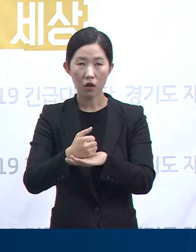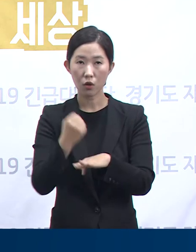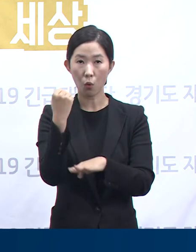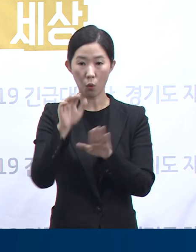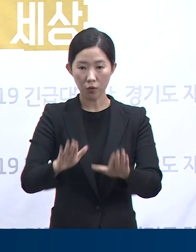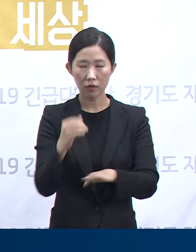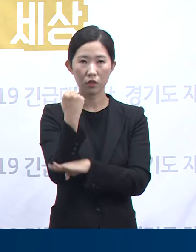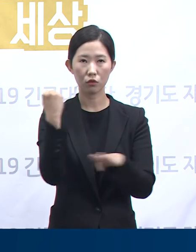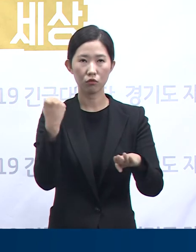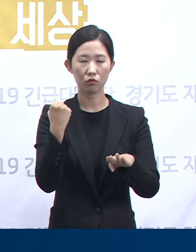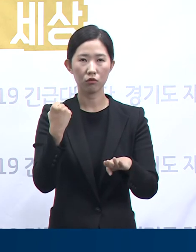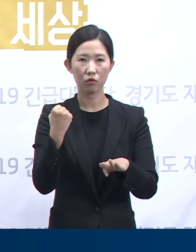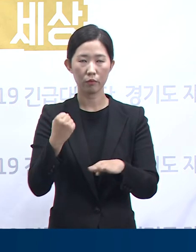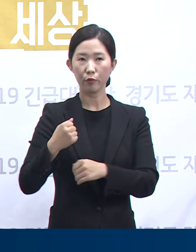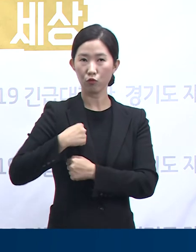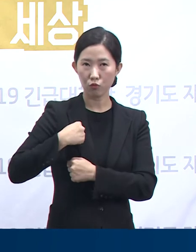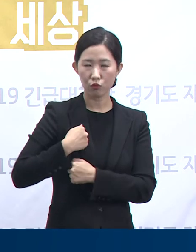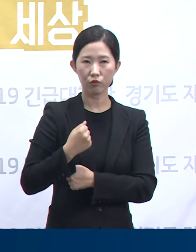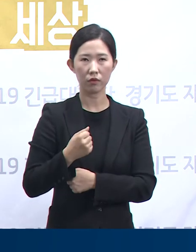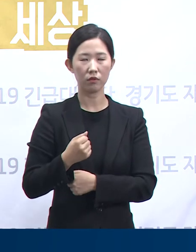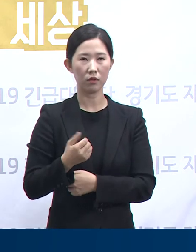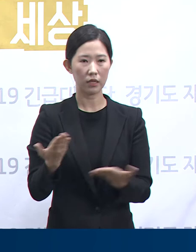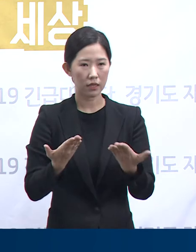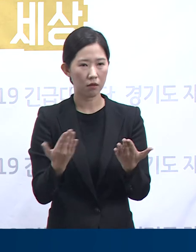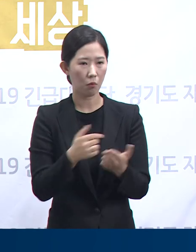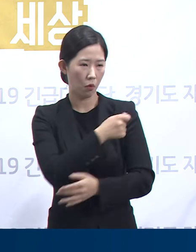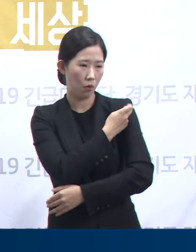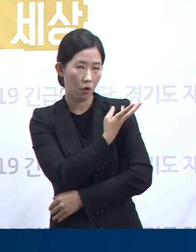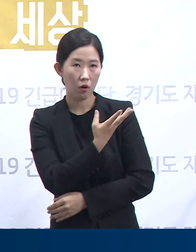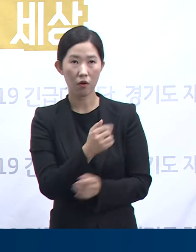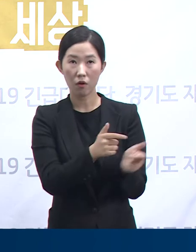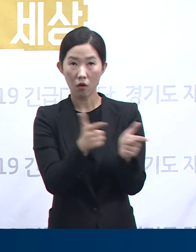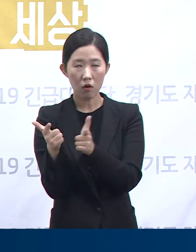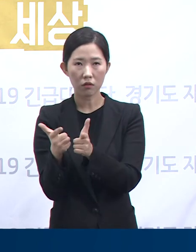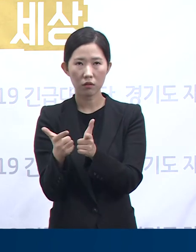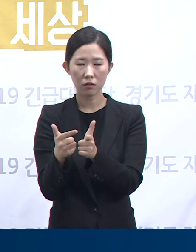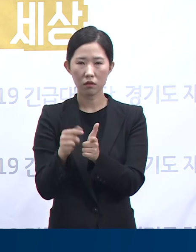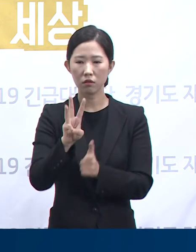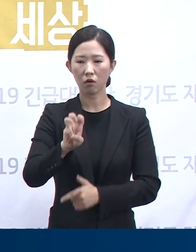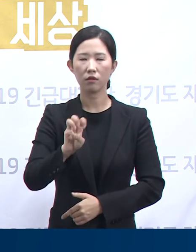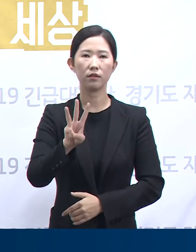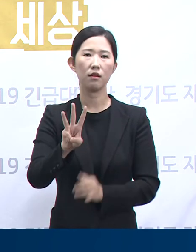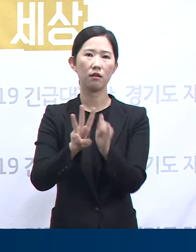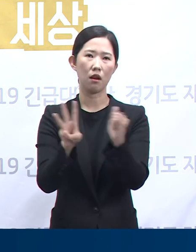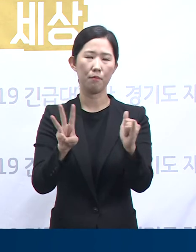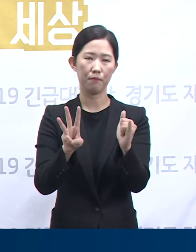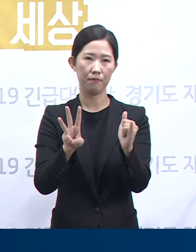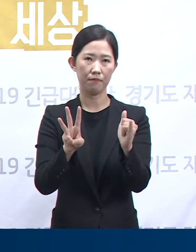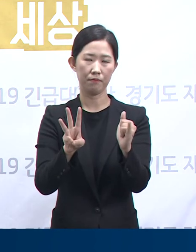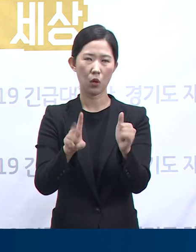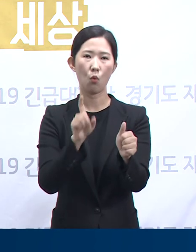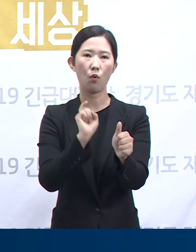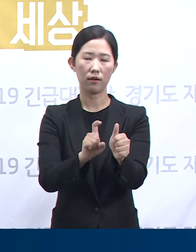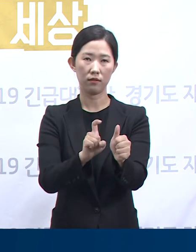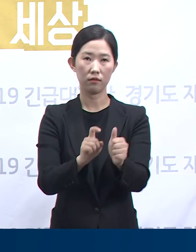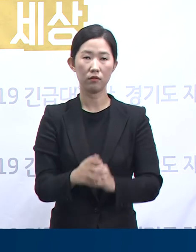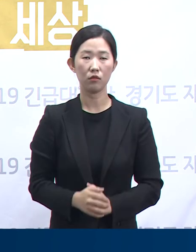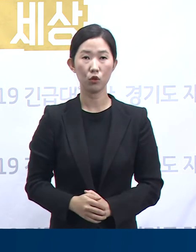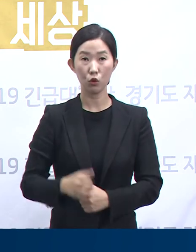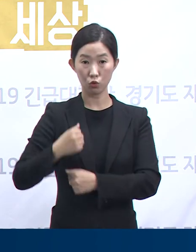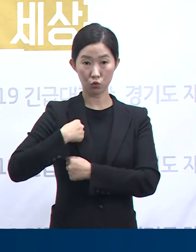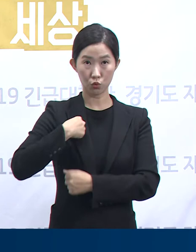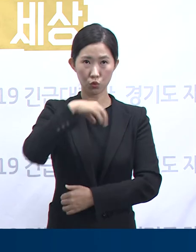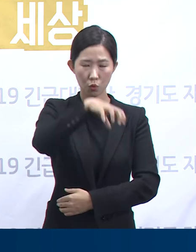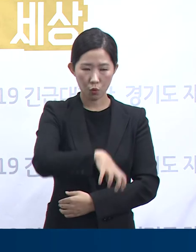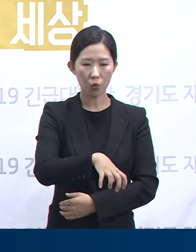병사와 간부 등 총 33명의 추가 확진자가 발생하는 것입니다. 군 당국은 확진자 발생 후